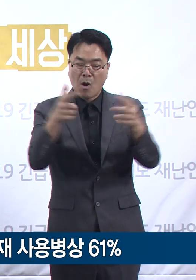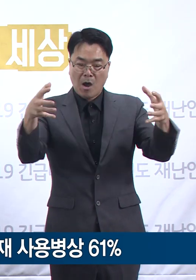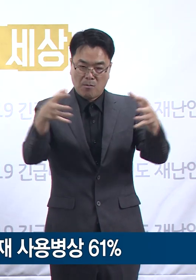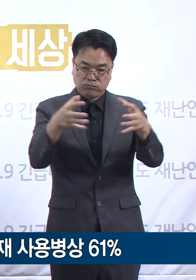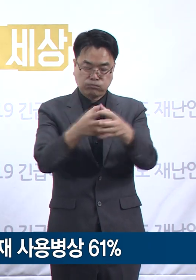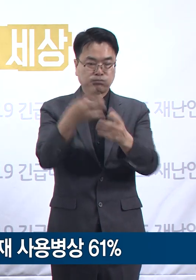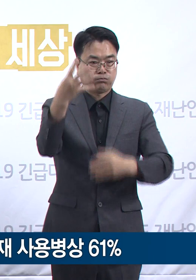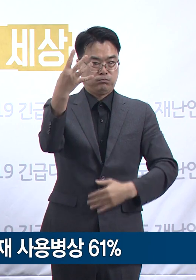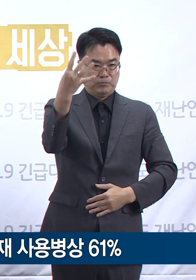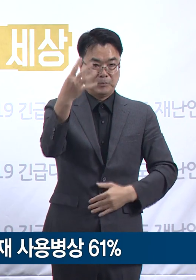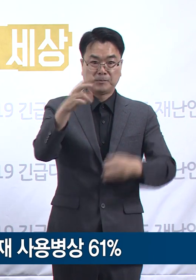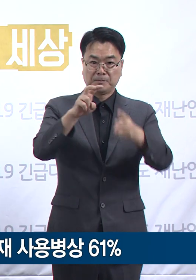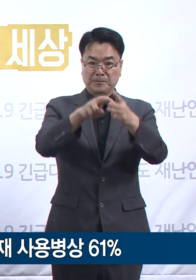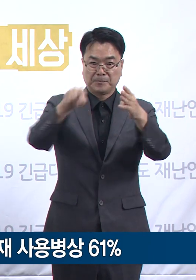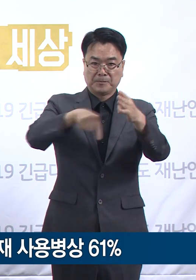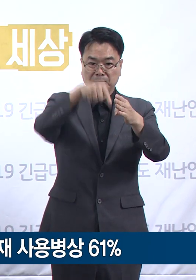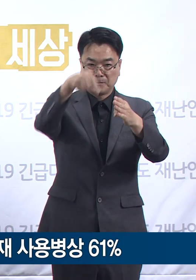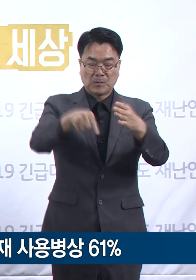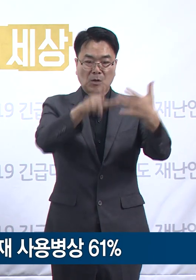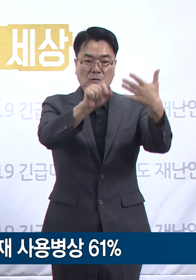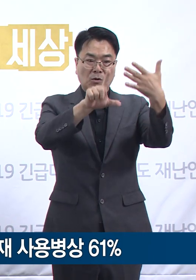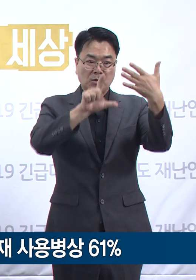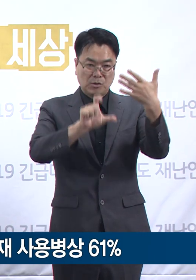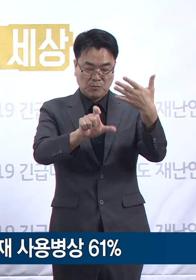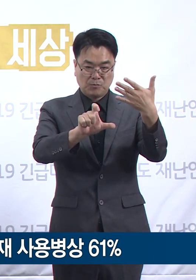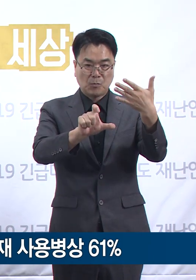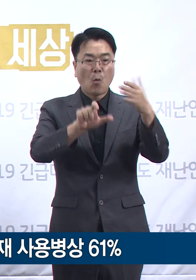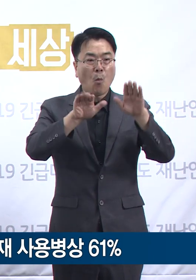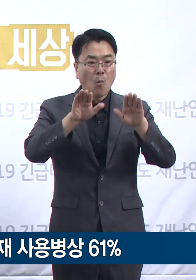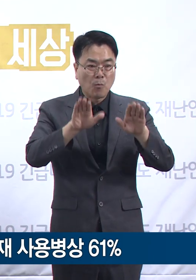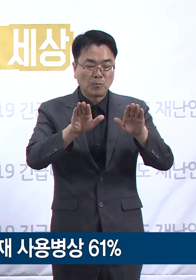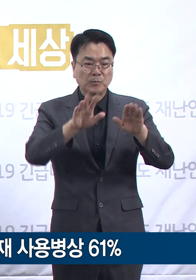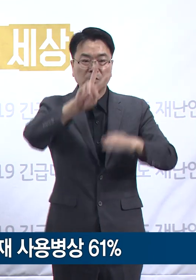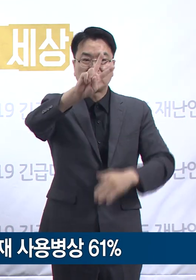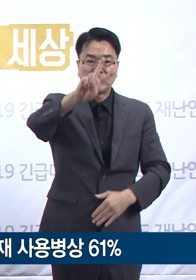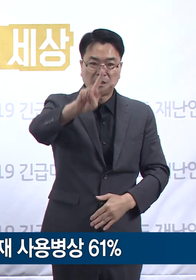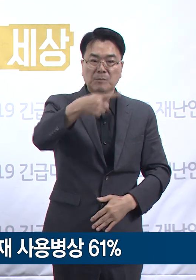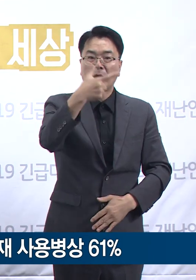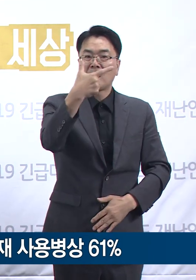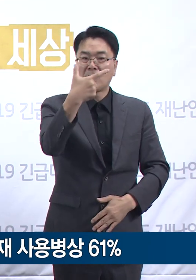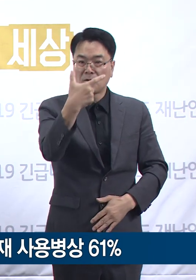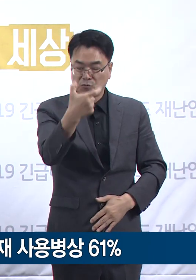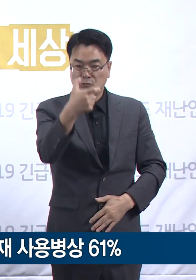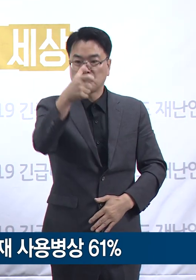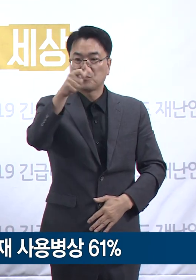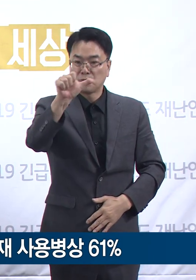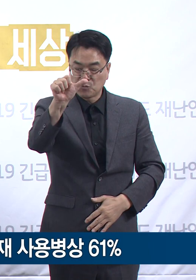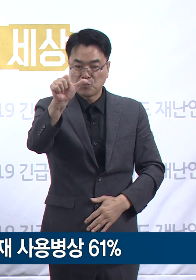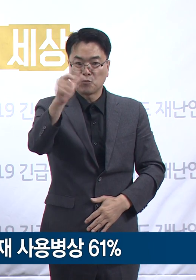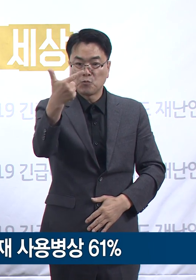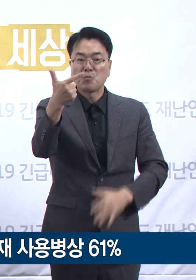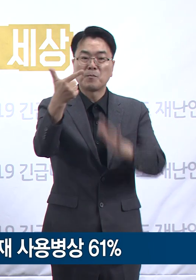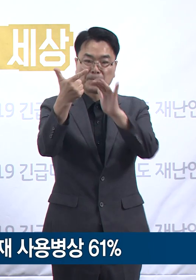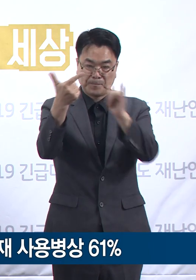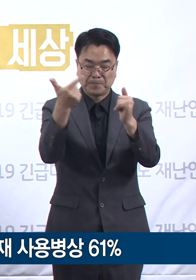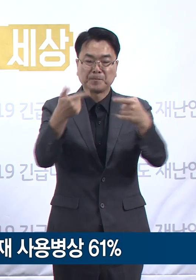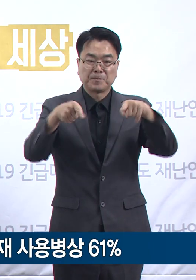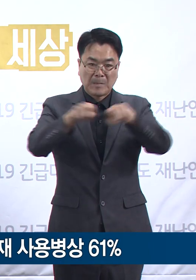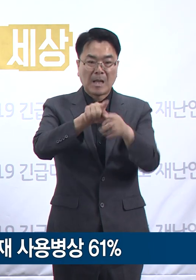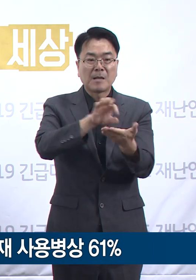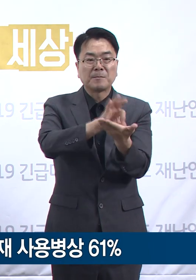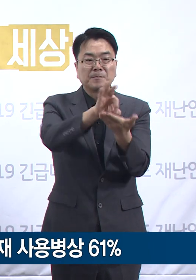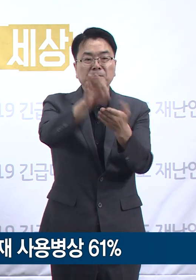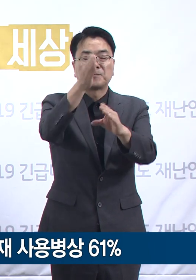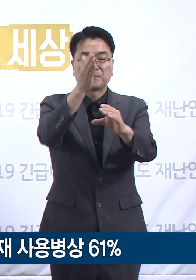4개 센터에는 9월 15일 18시 기준 256명이 입소하고 있어 27.3%의